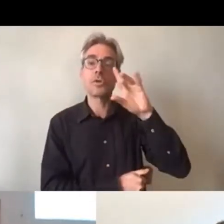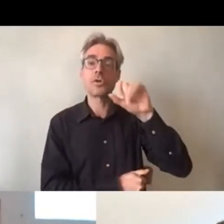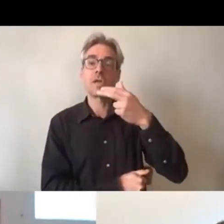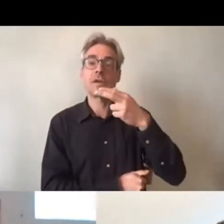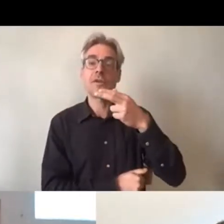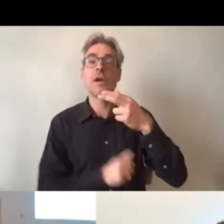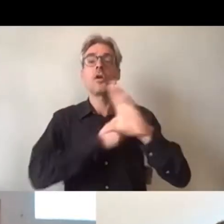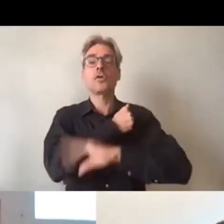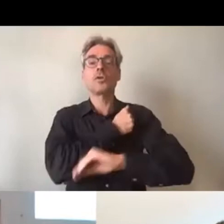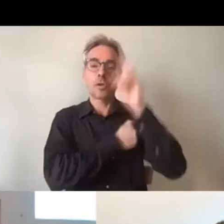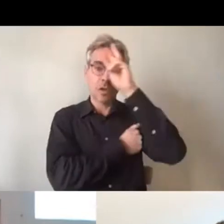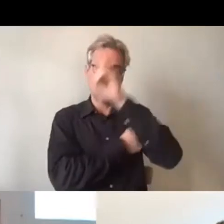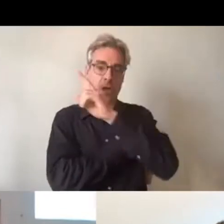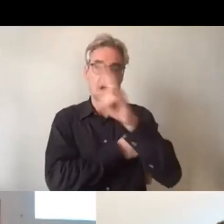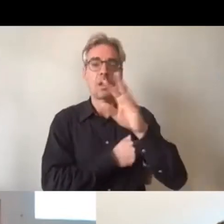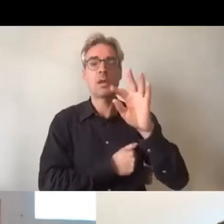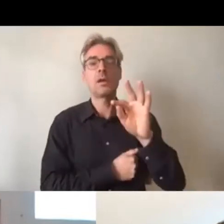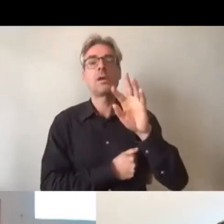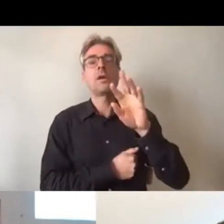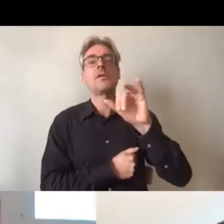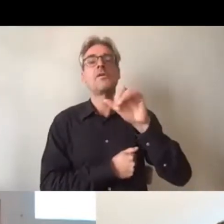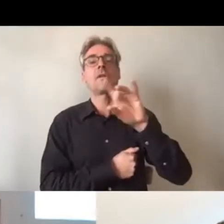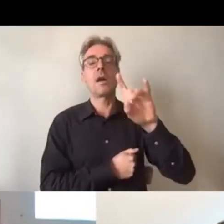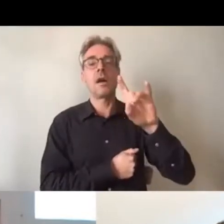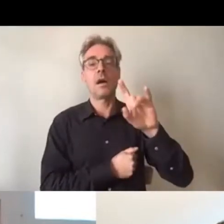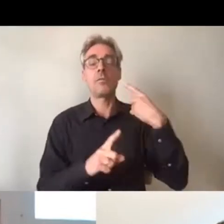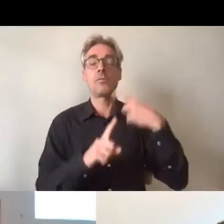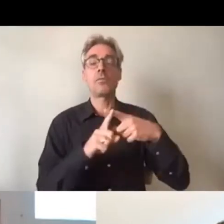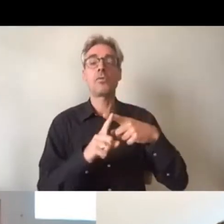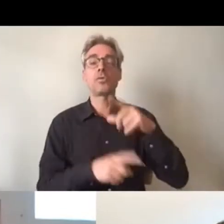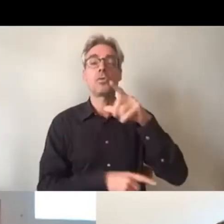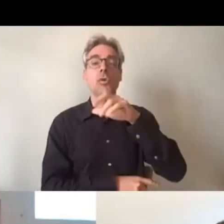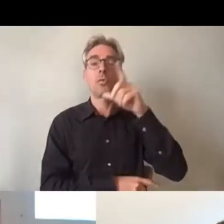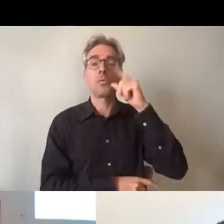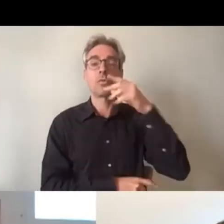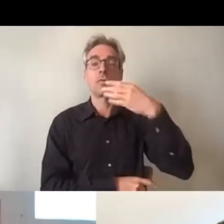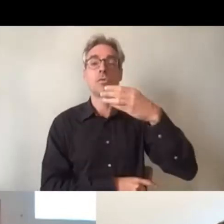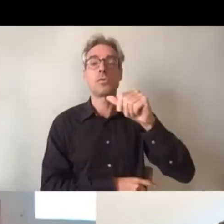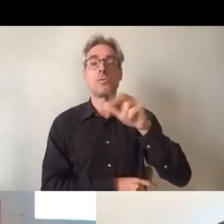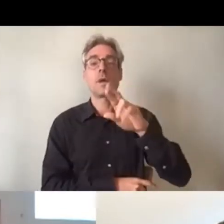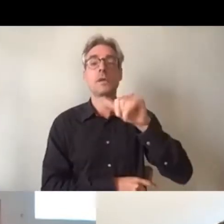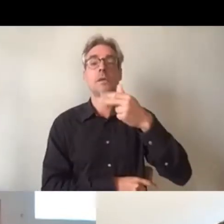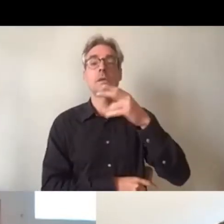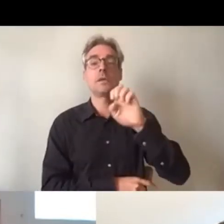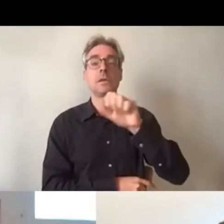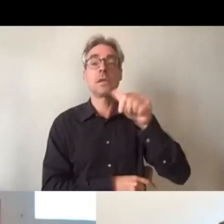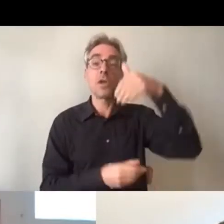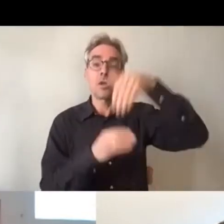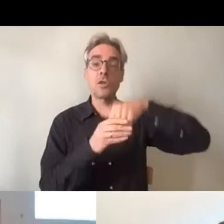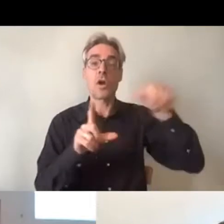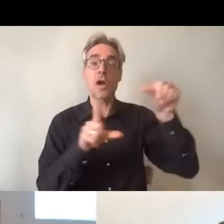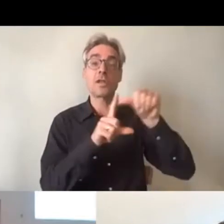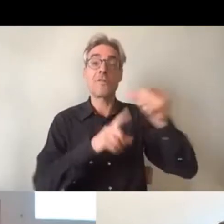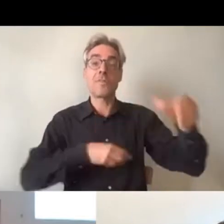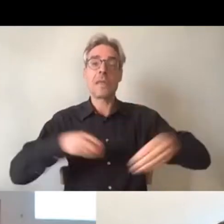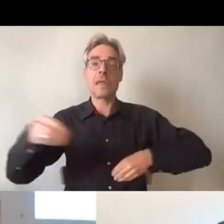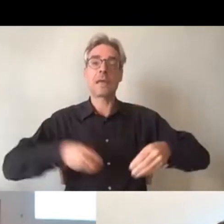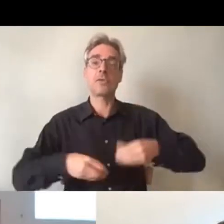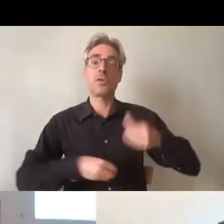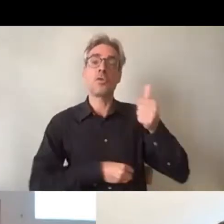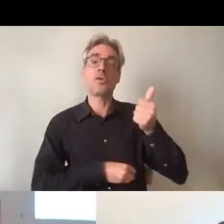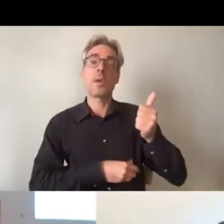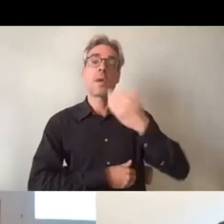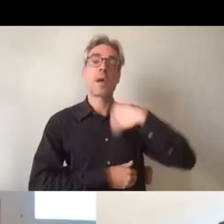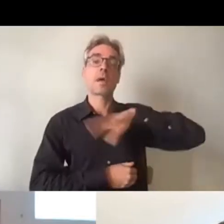donc le secrétaire général de la FIRA, et avec François Martinez, qui, au sein de ma direction à la GEPHIP, est en charge